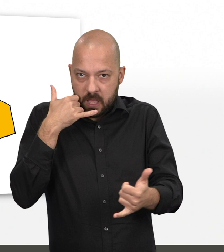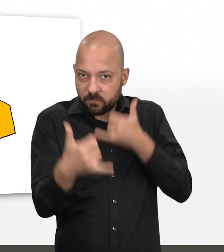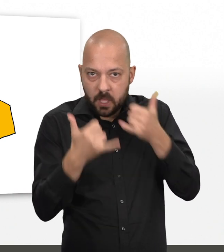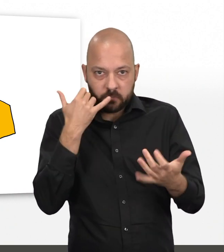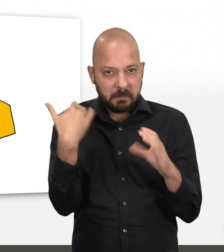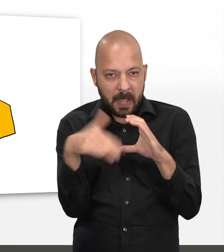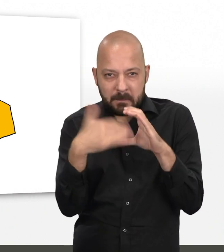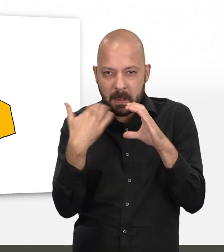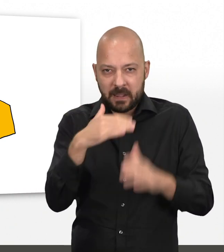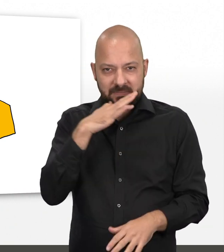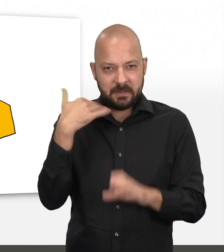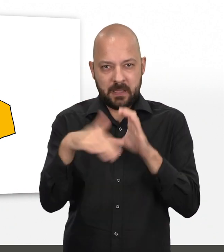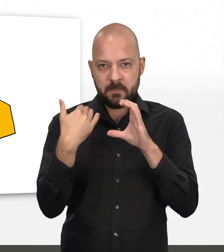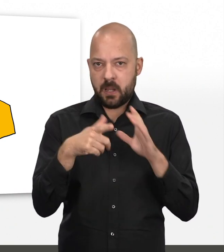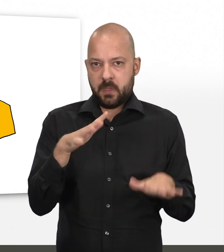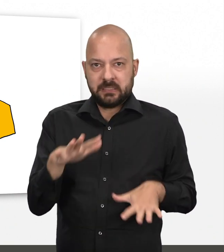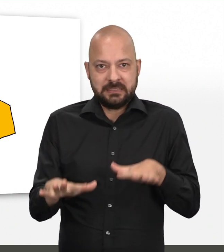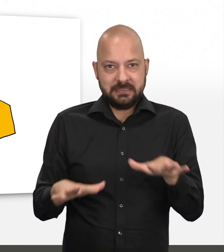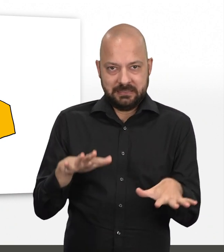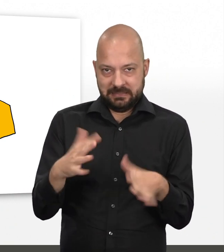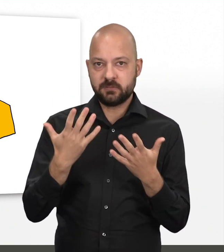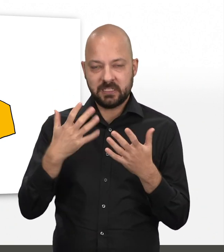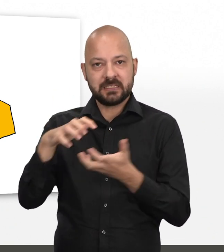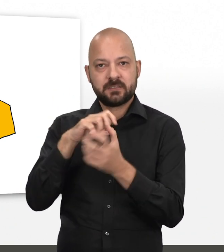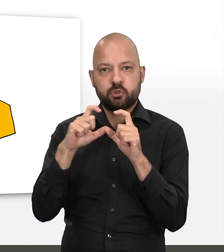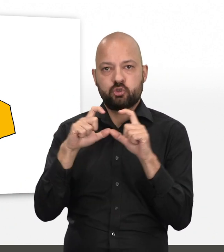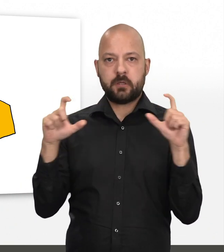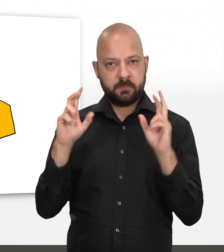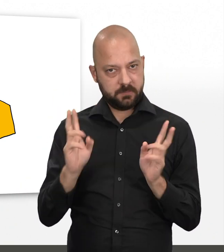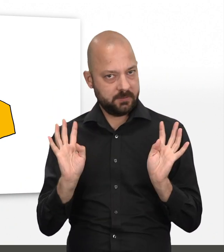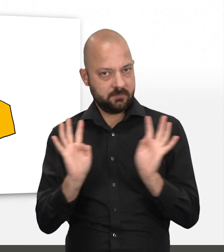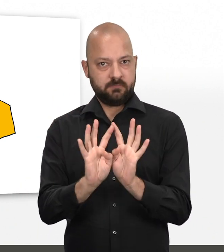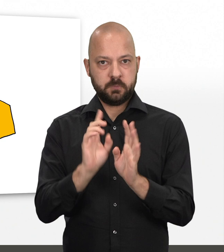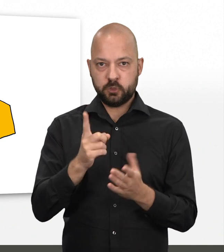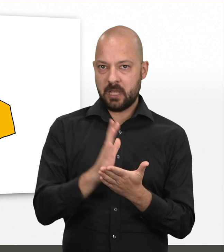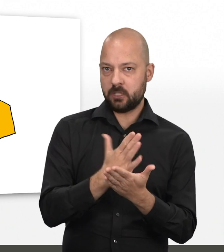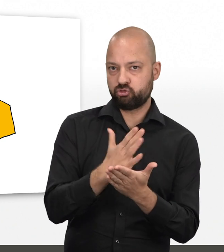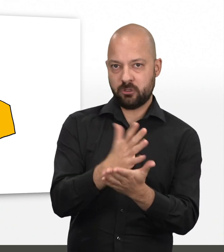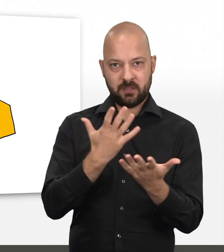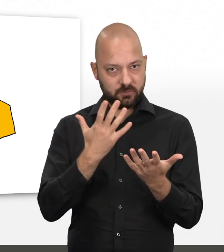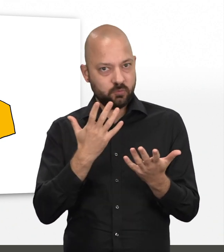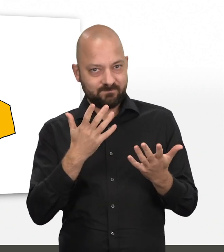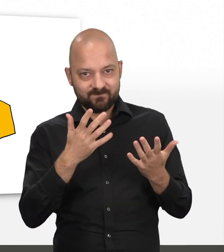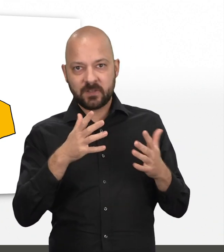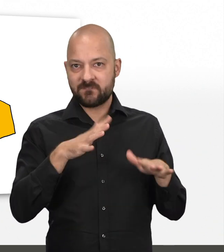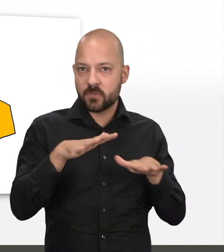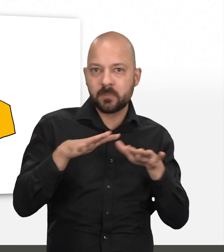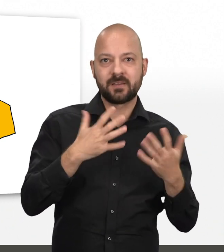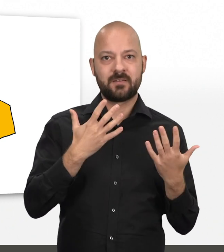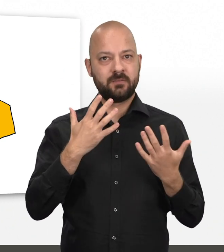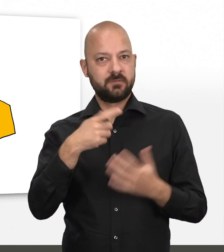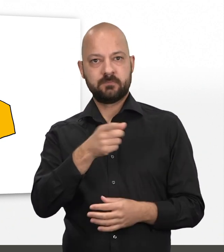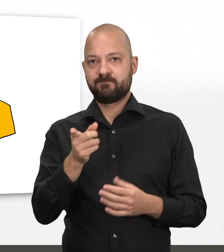Die Telefone laufen heiß, unzählige E-Mails werden verschickt, die Krisenstäbe werden einberufen und Entscheidungen müssen vorbereitet